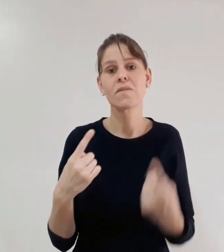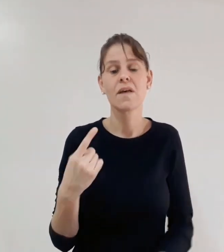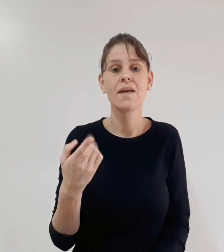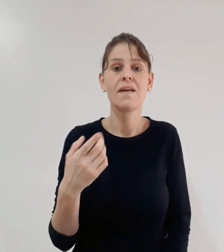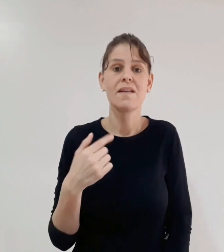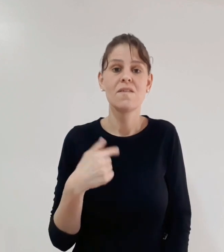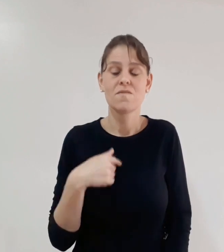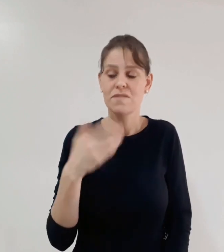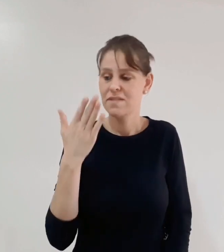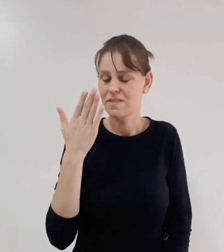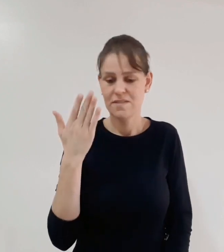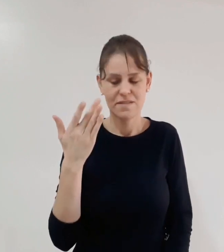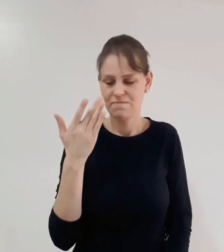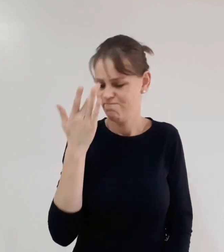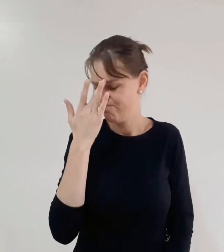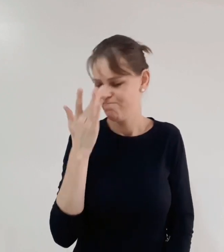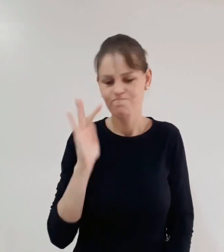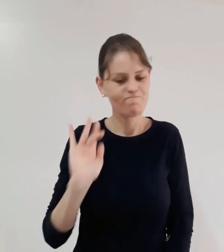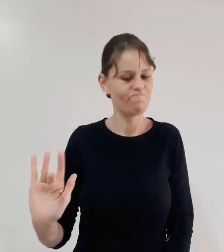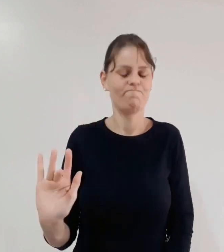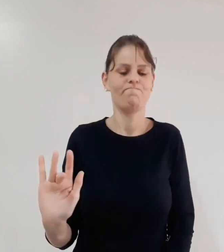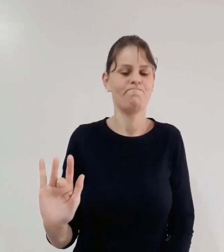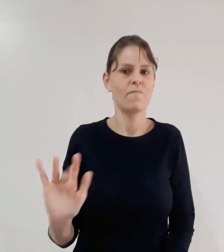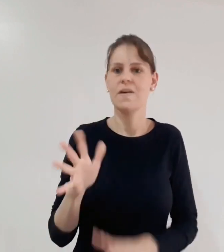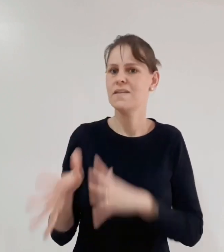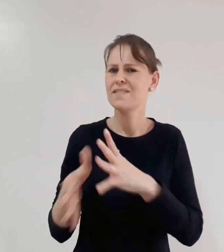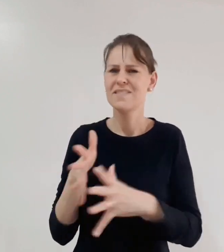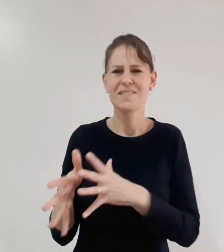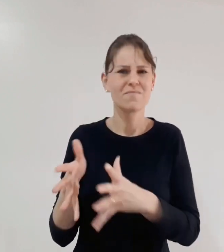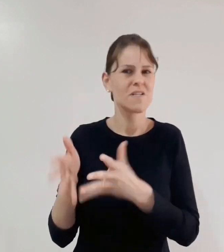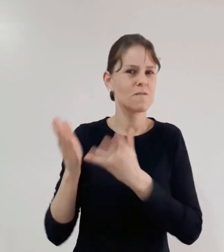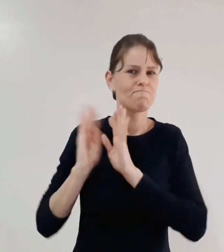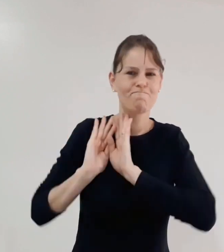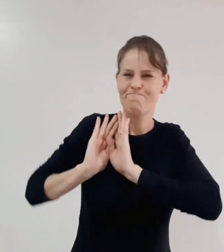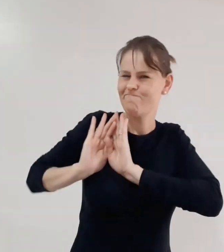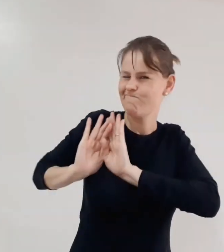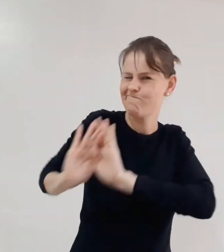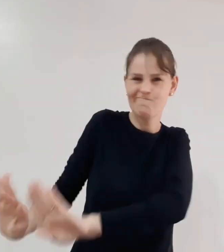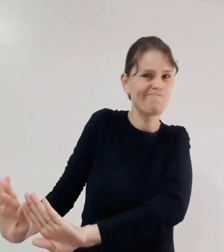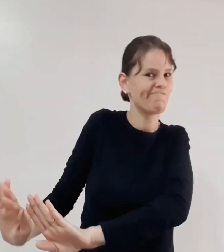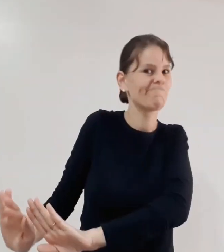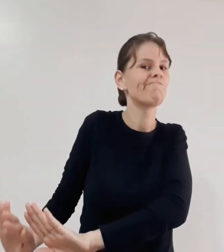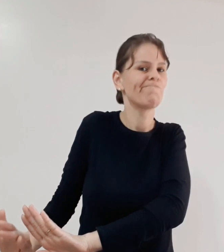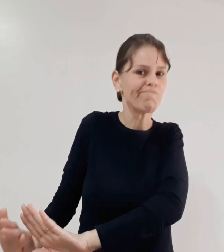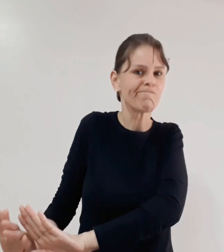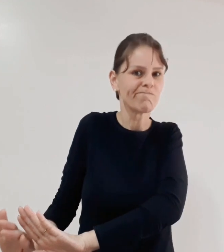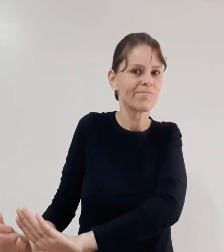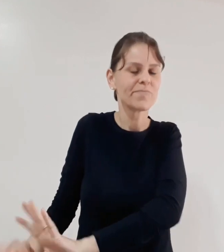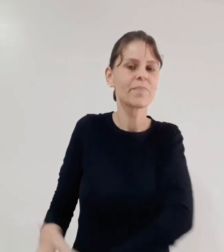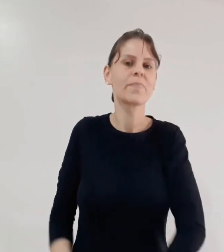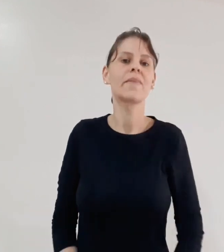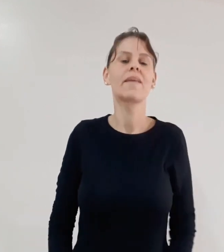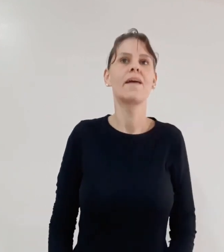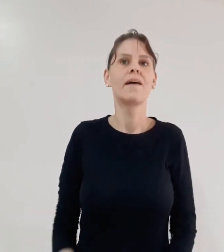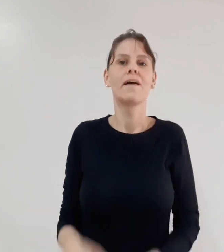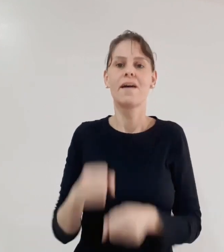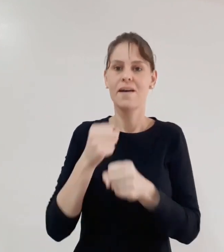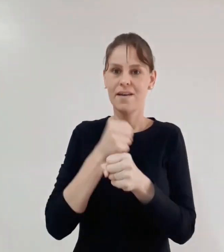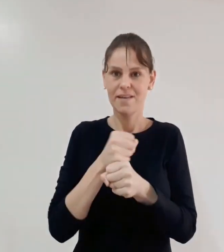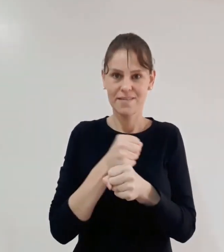eu não consegui passar e eu vim estudando a Libras, mas eu não consegui. E então eu fiquei assim, muito chateado e eu resolvi até